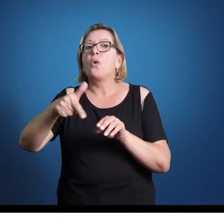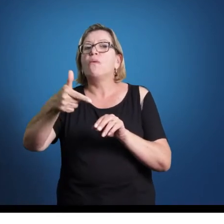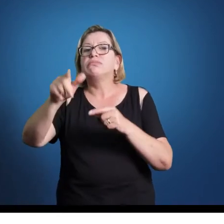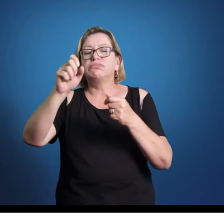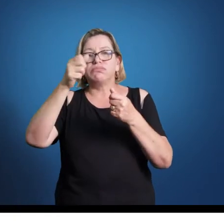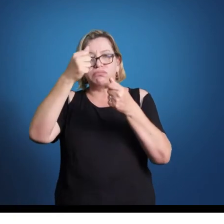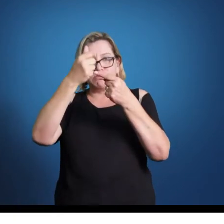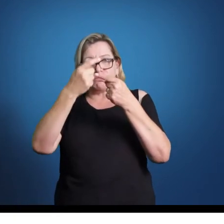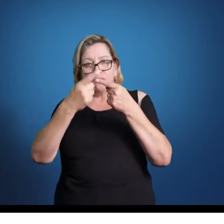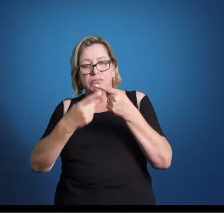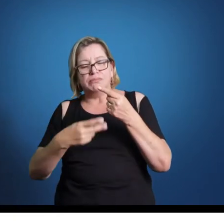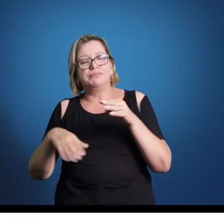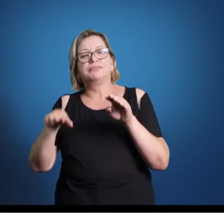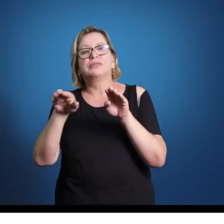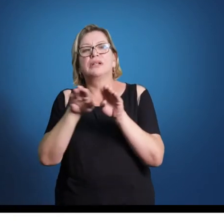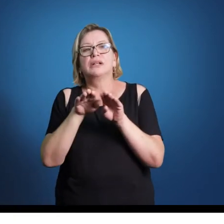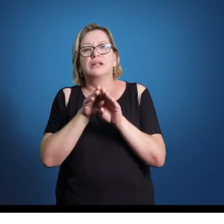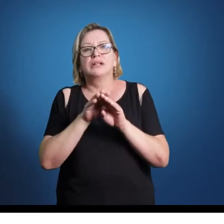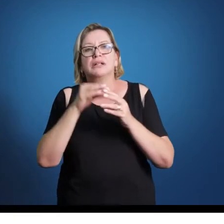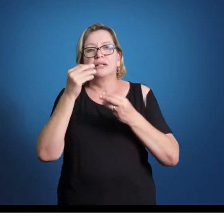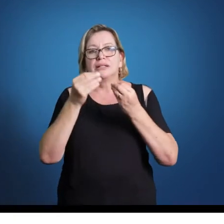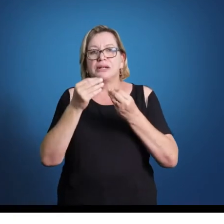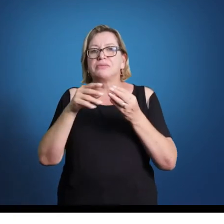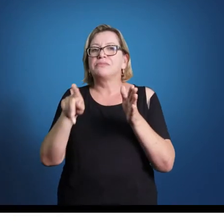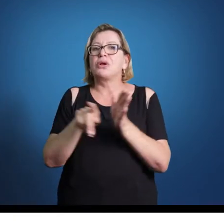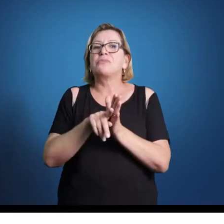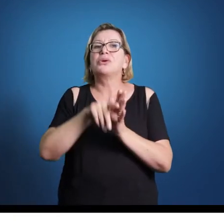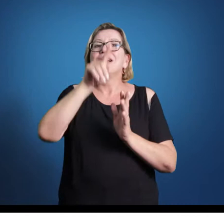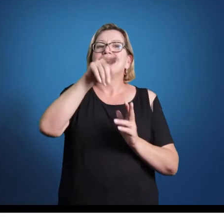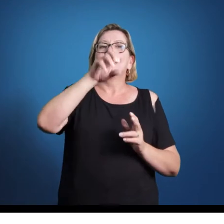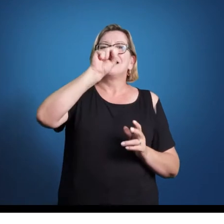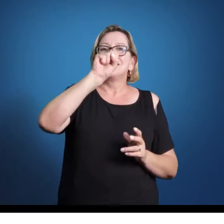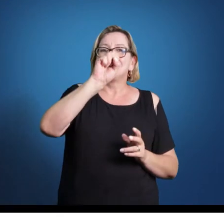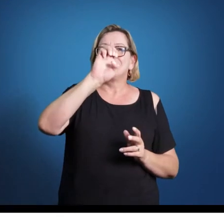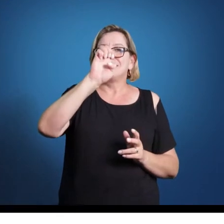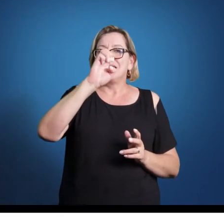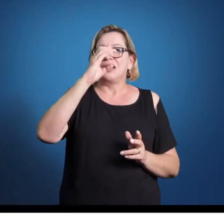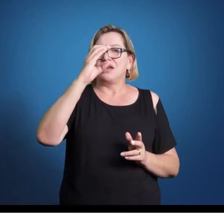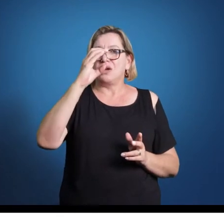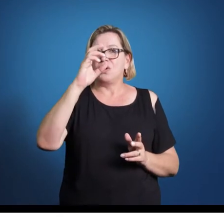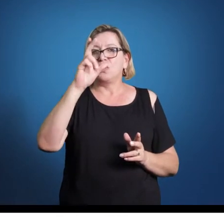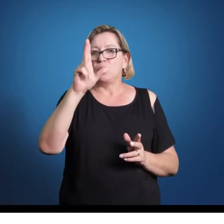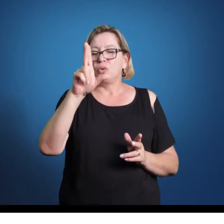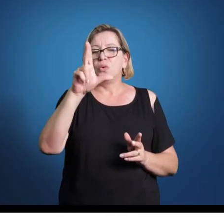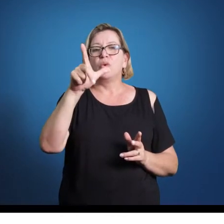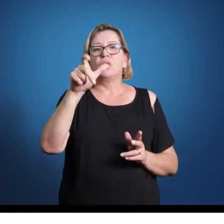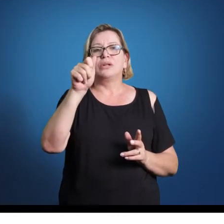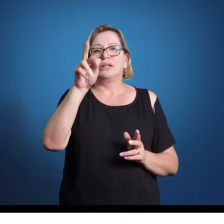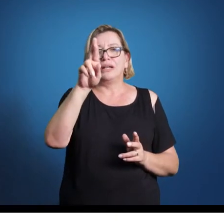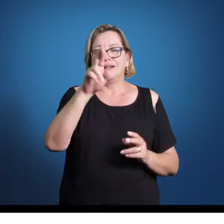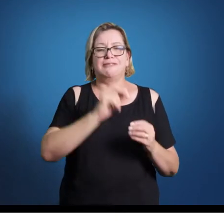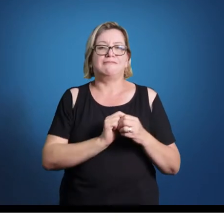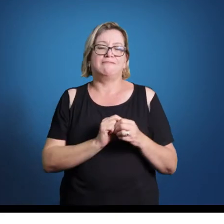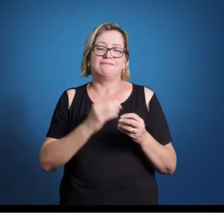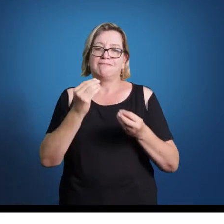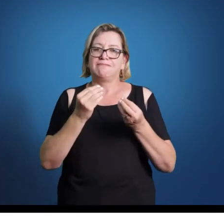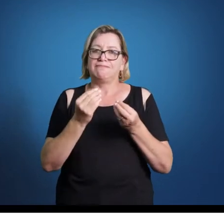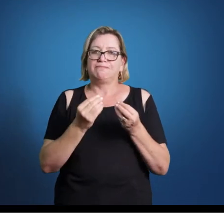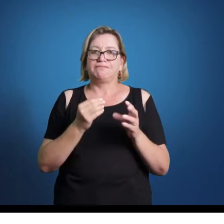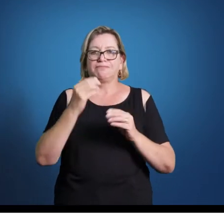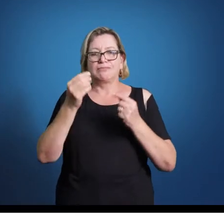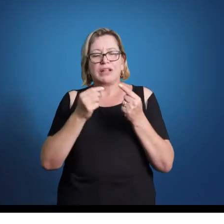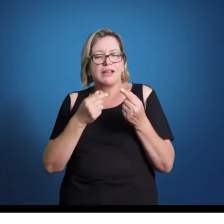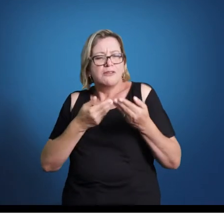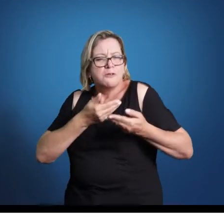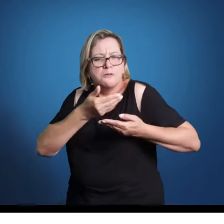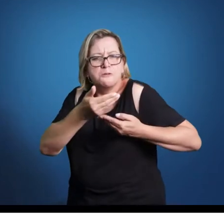é o fato dela ser secular. No barroco, ela era predominantemente secular. Há uma relação intrínseca ainda